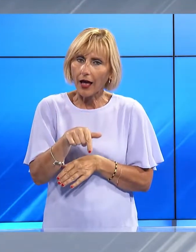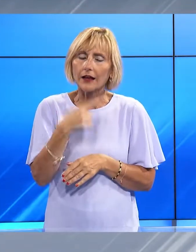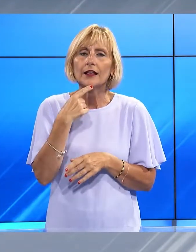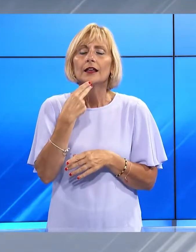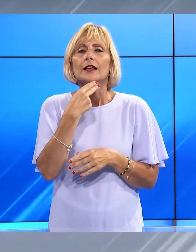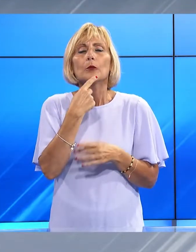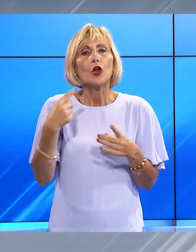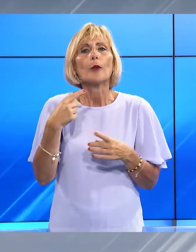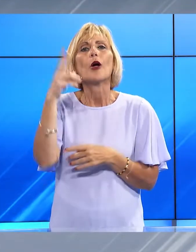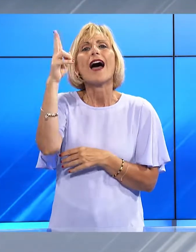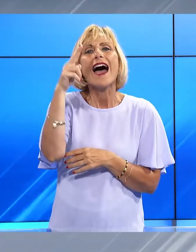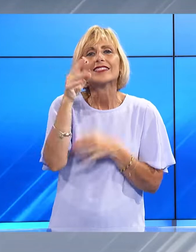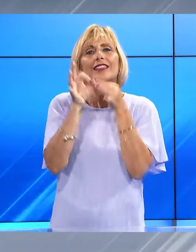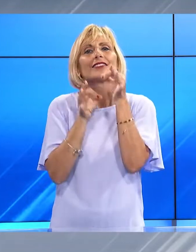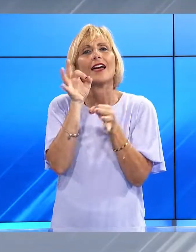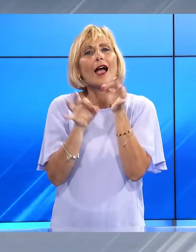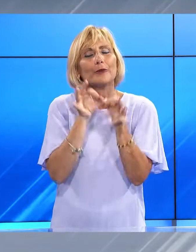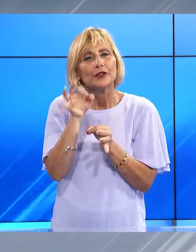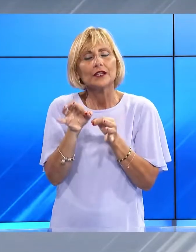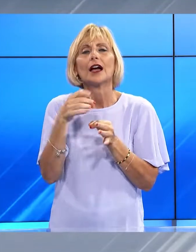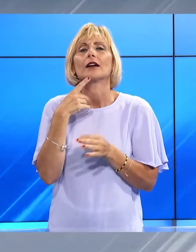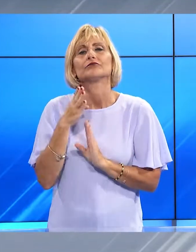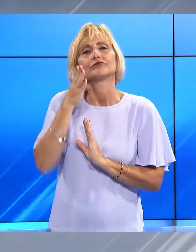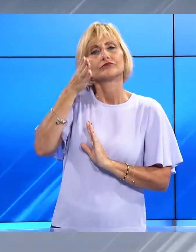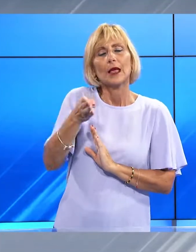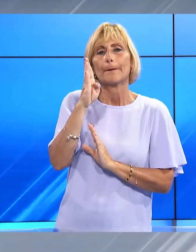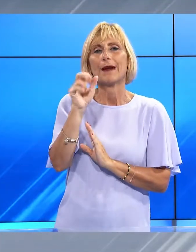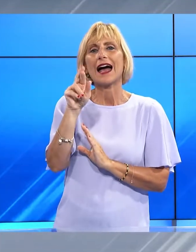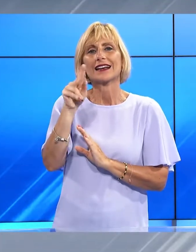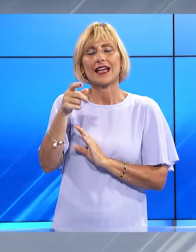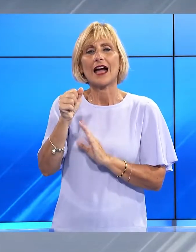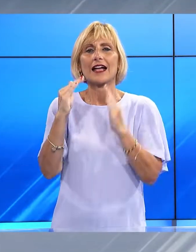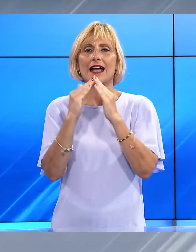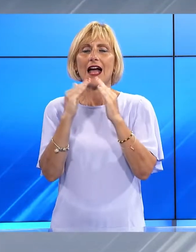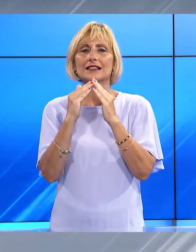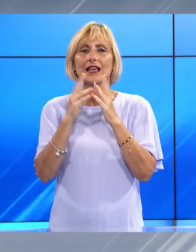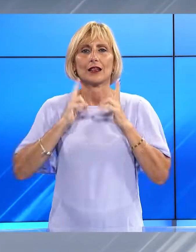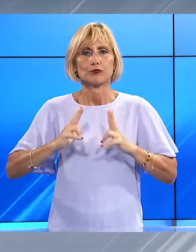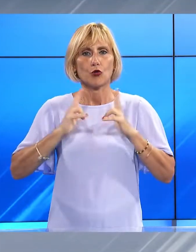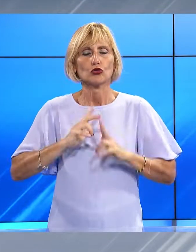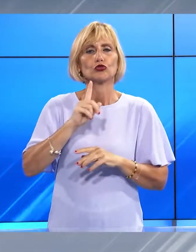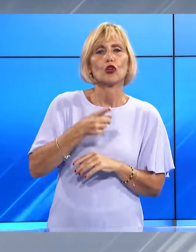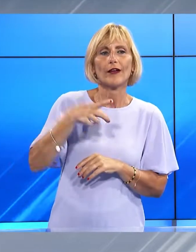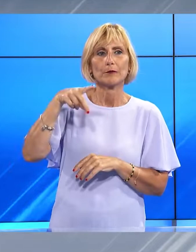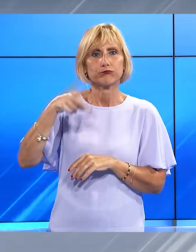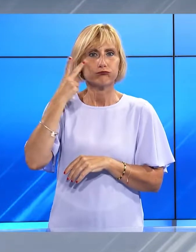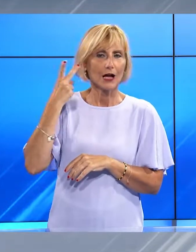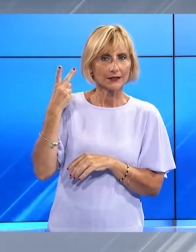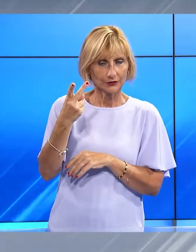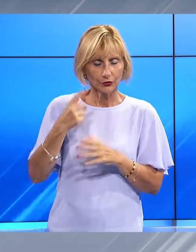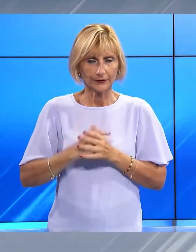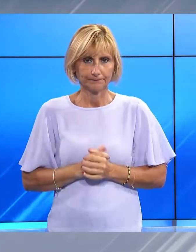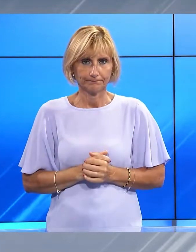cosiddetta Art Therapy. Per raccontarvelo andiamo a Barga, alla Casa di Riposo, Giovanni Pascoli. L'arte per